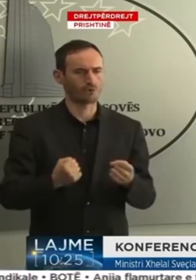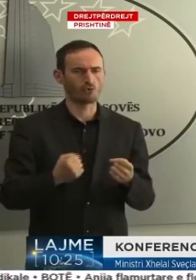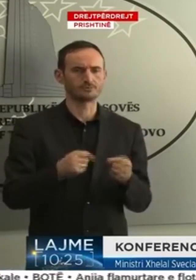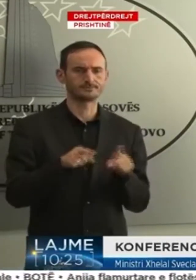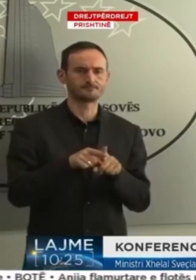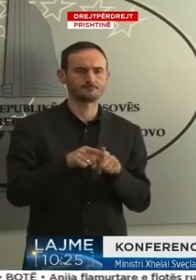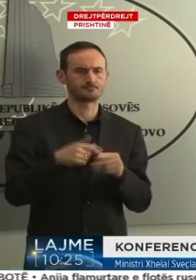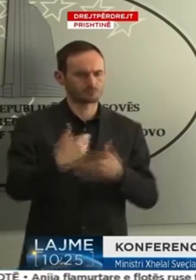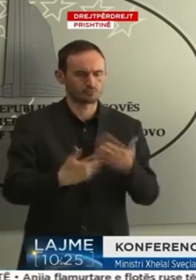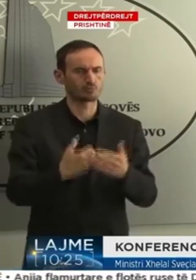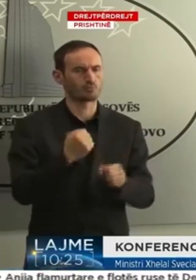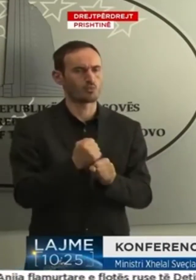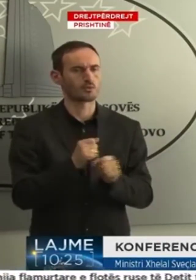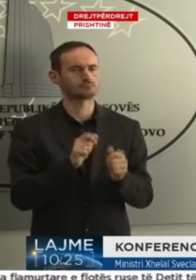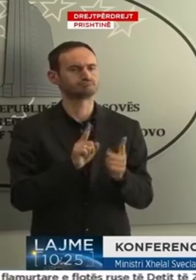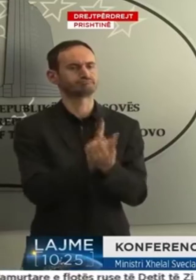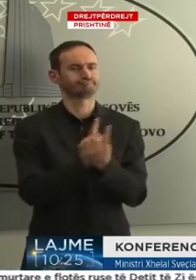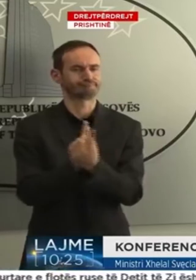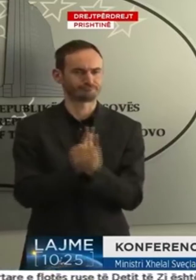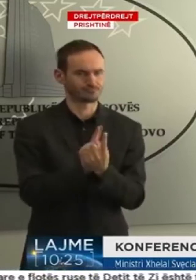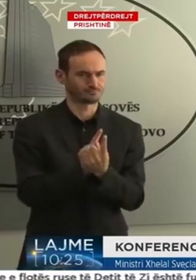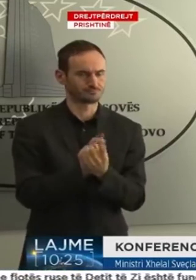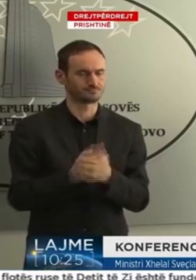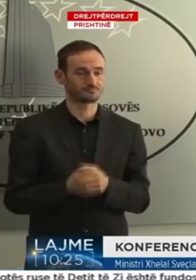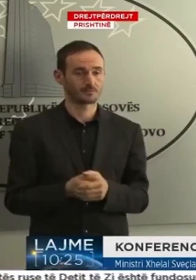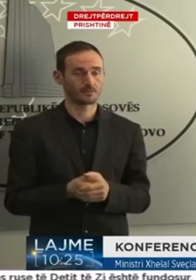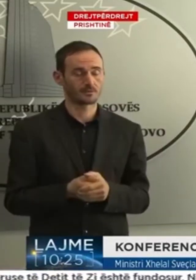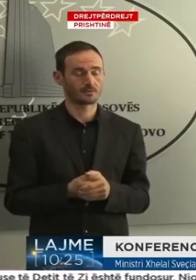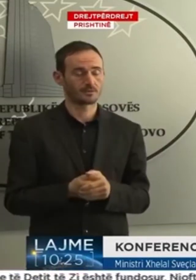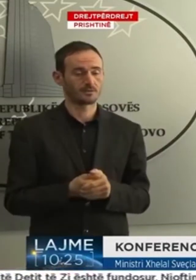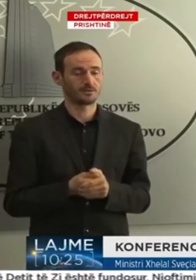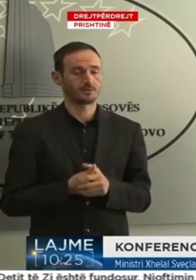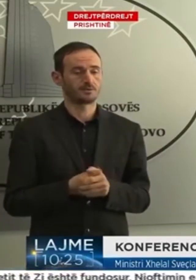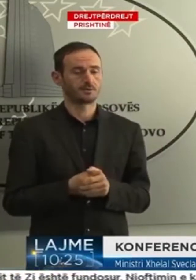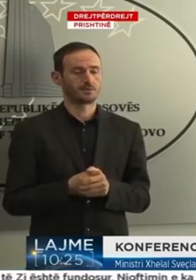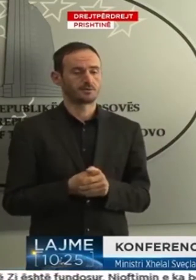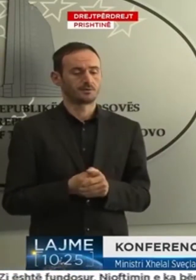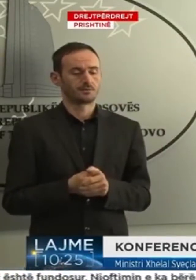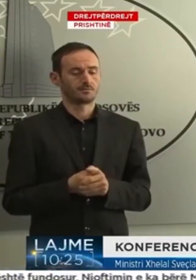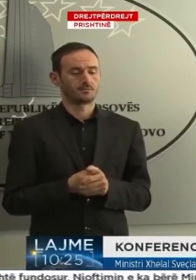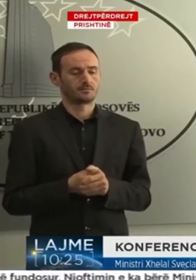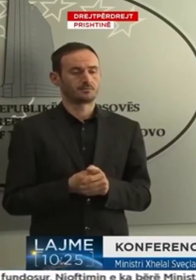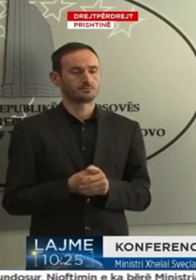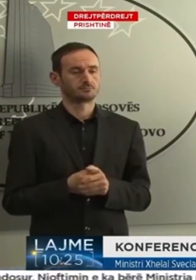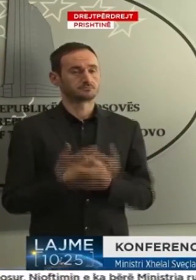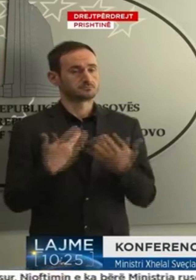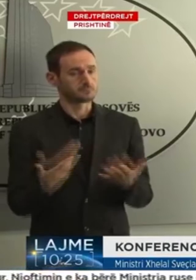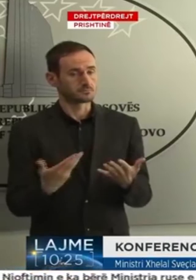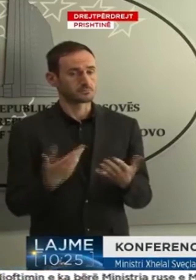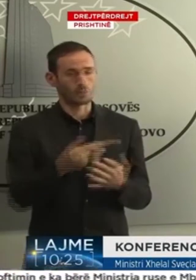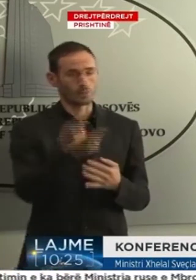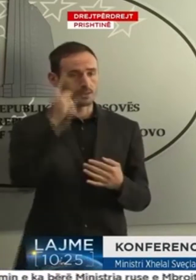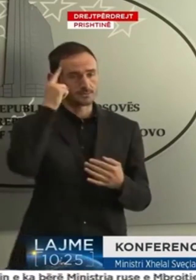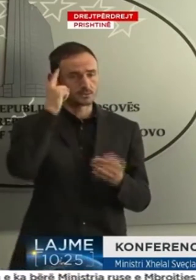të përbalemi me qëfar dëlloj skenari të Serbis, posa qërishtë kur kemi parasysh dhe për krahjen